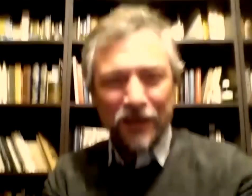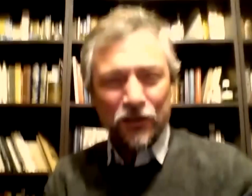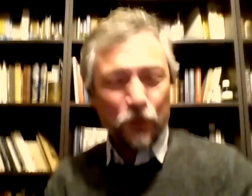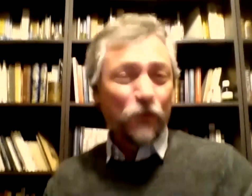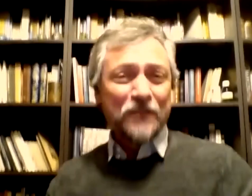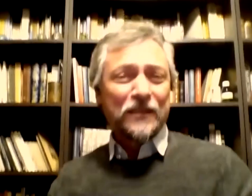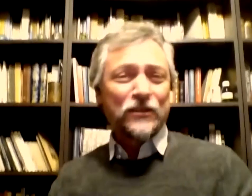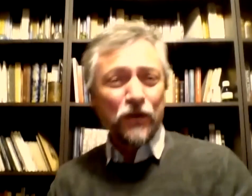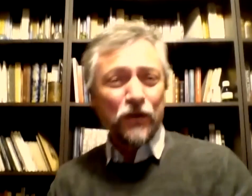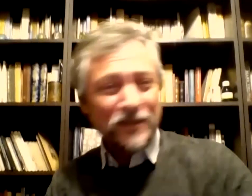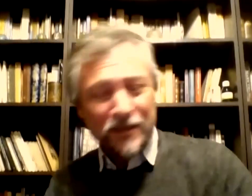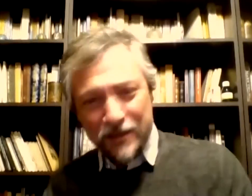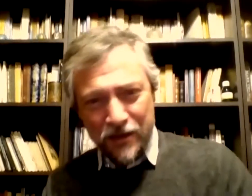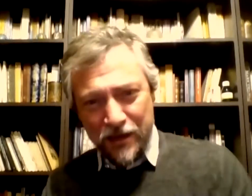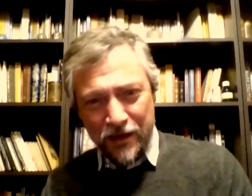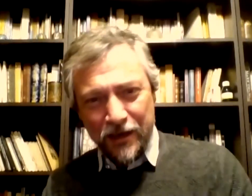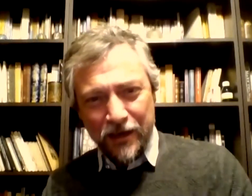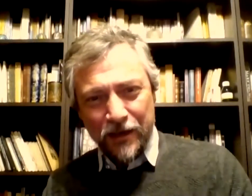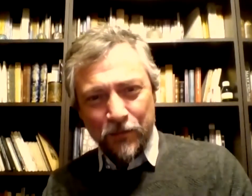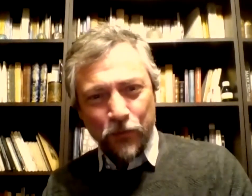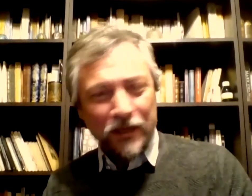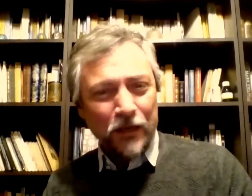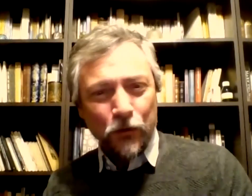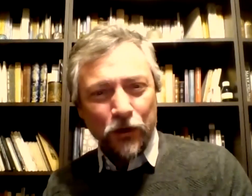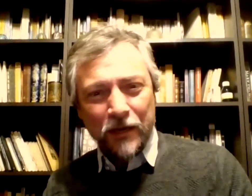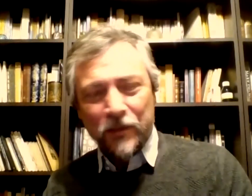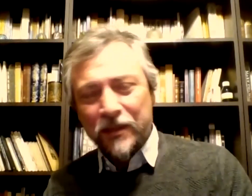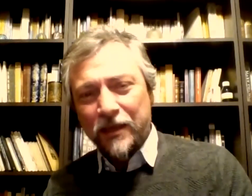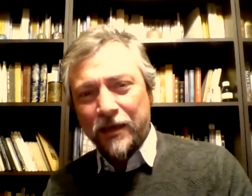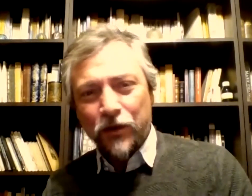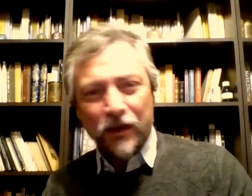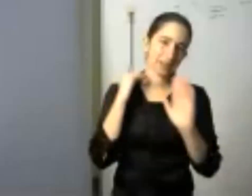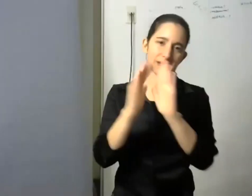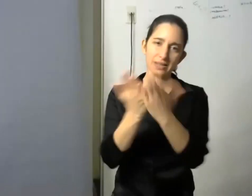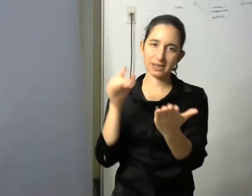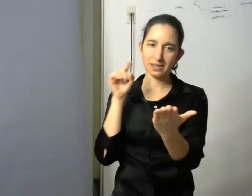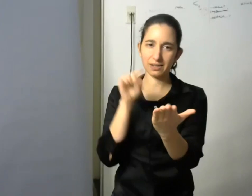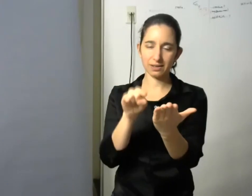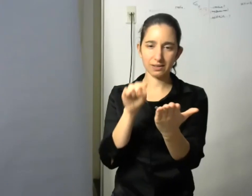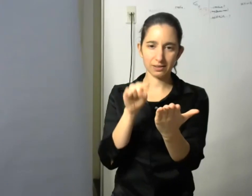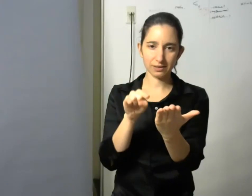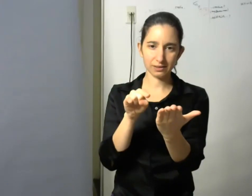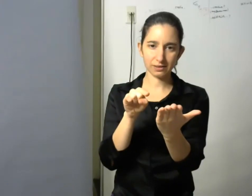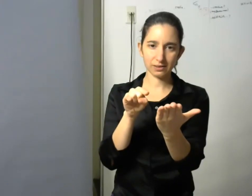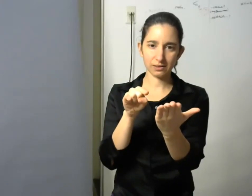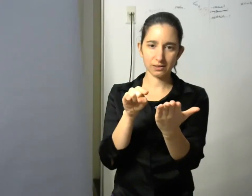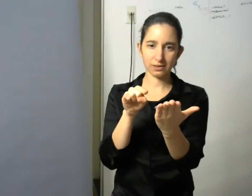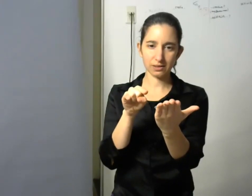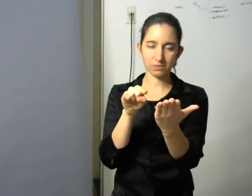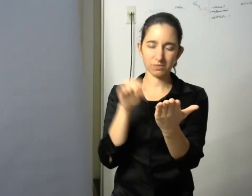sobre todo felicitaciones por este libro que realmente creo que ocupa un lugar muy importante en el